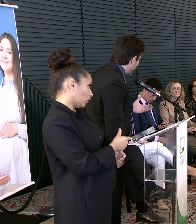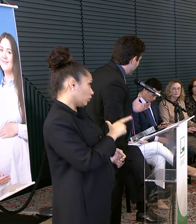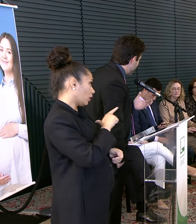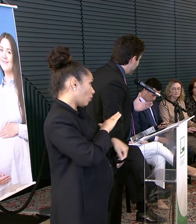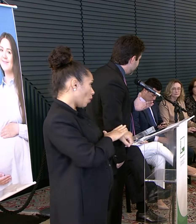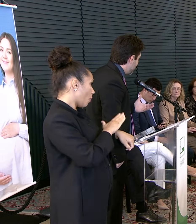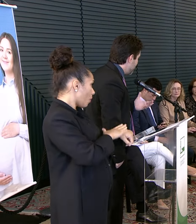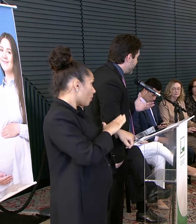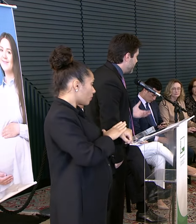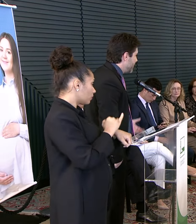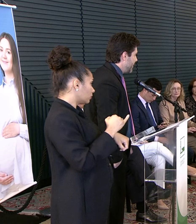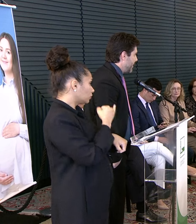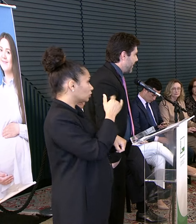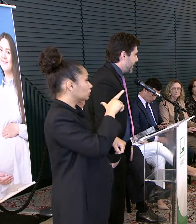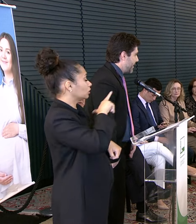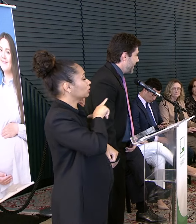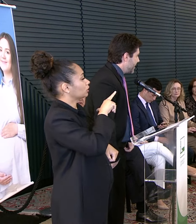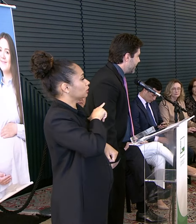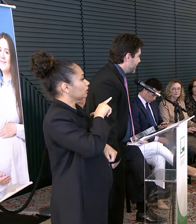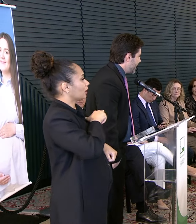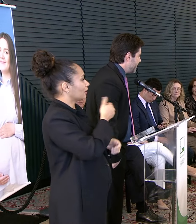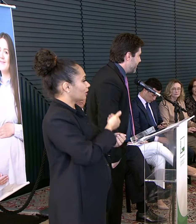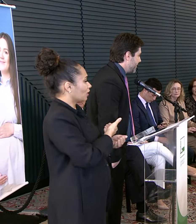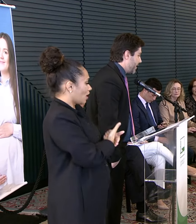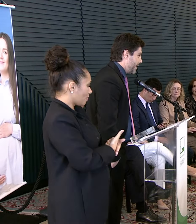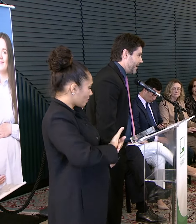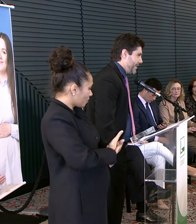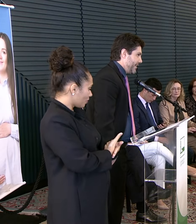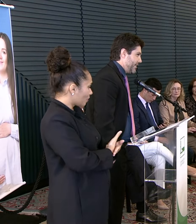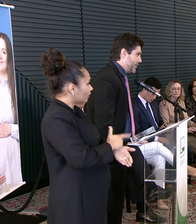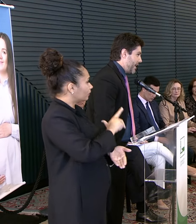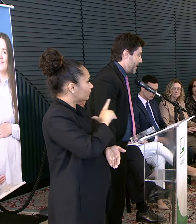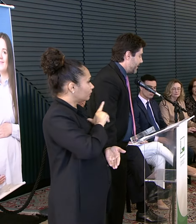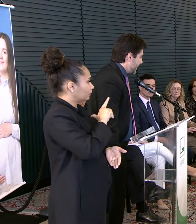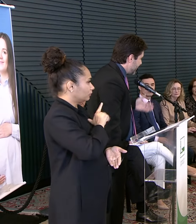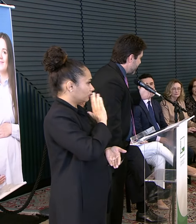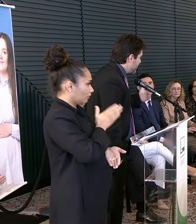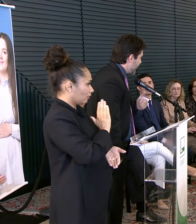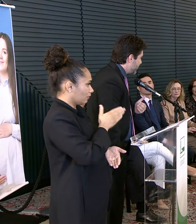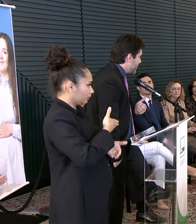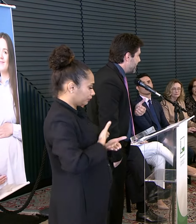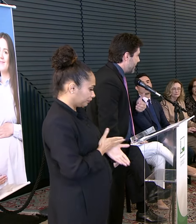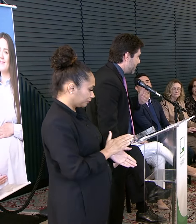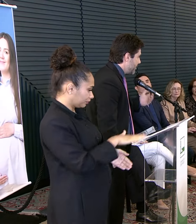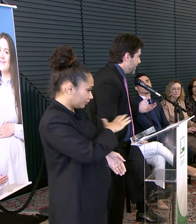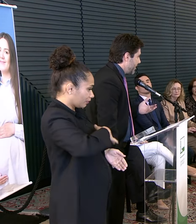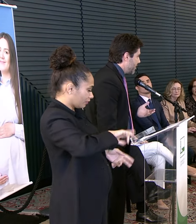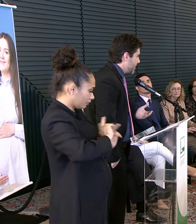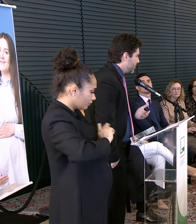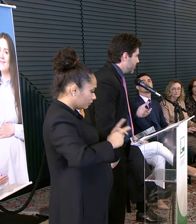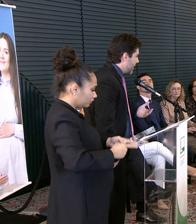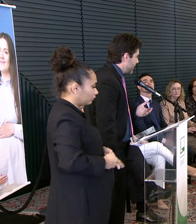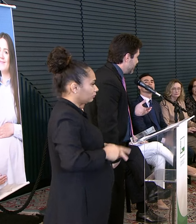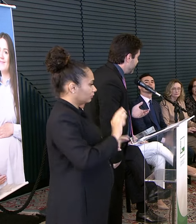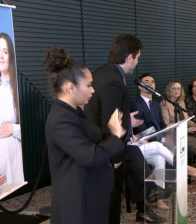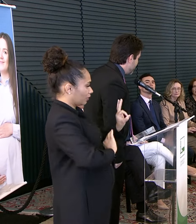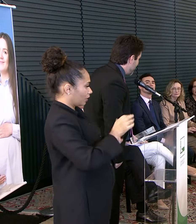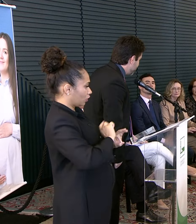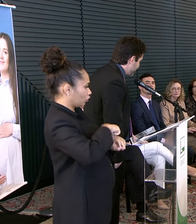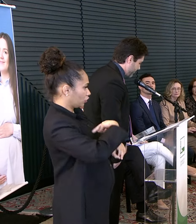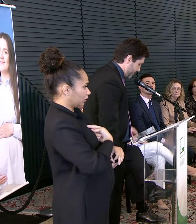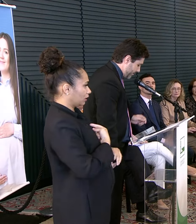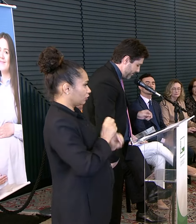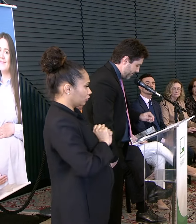importante Que é onde ela recebe mesmo Aquela criança Que vai já nascer Nesse ambiente humanizado Que nós temos lutado